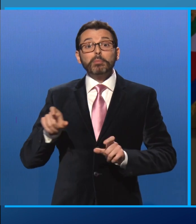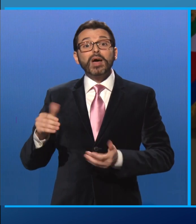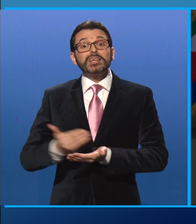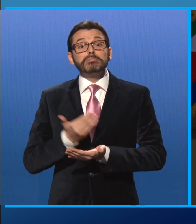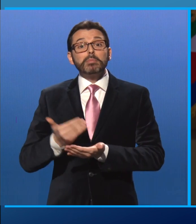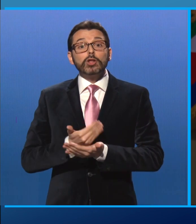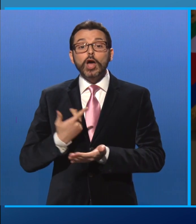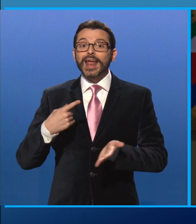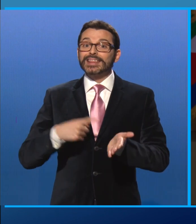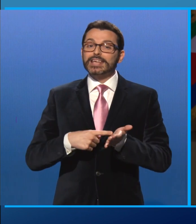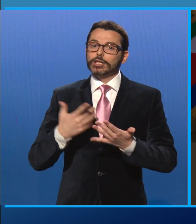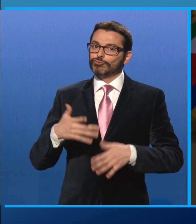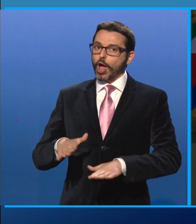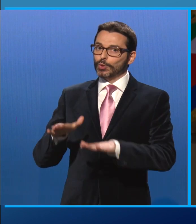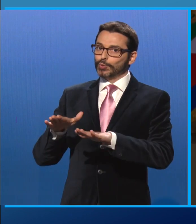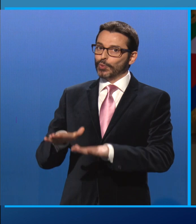stati tutelati con il recente decreto legge.